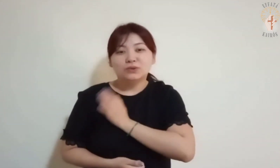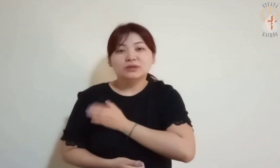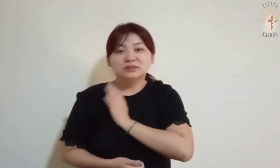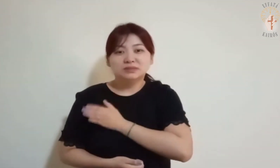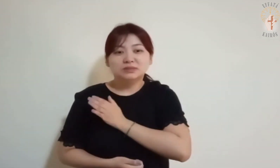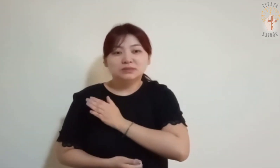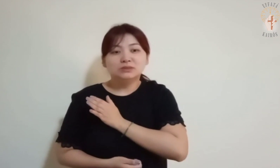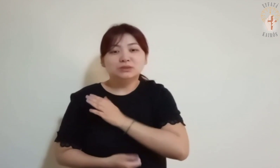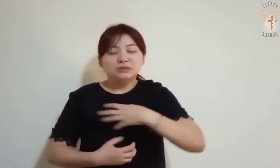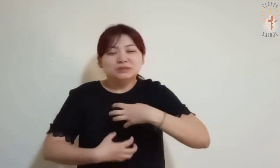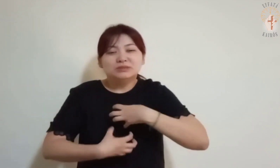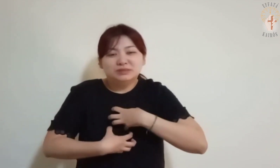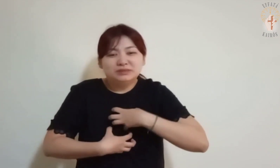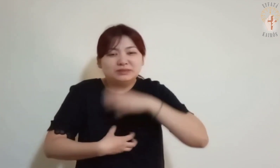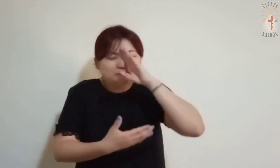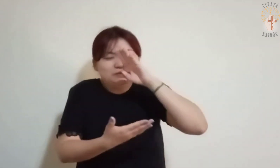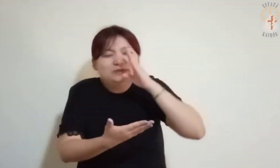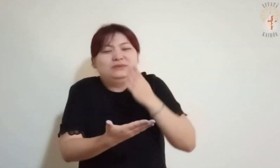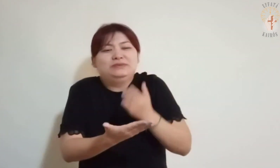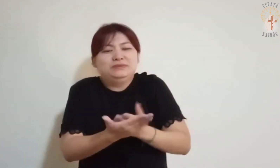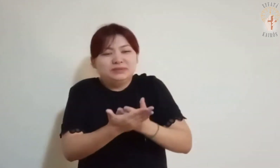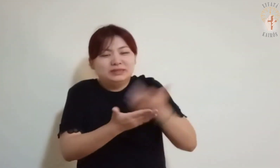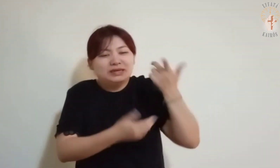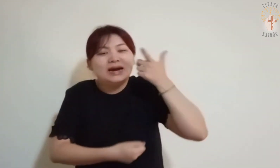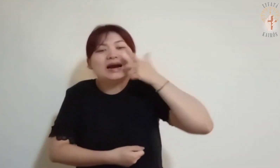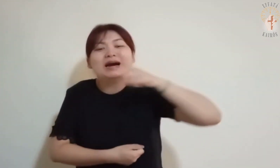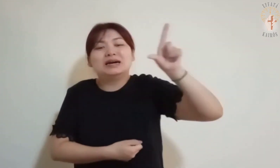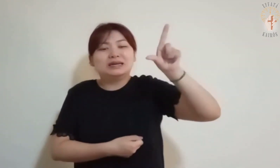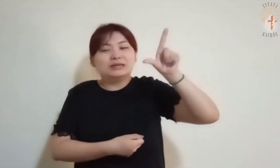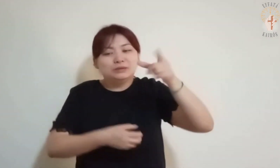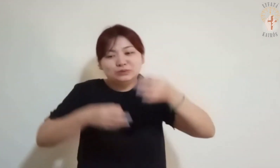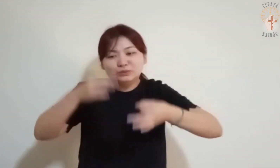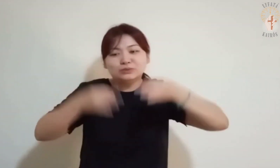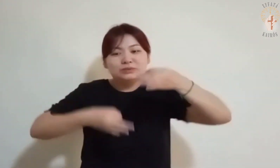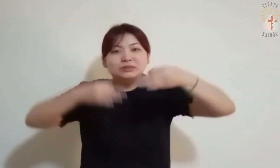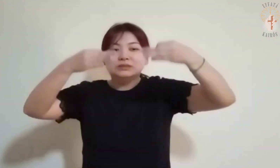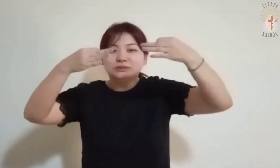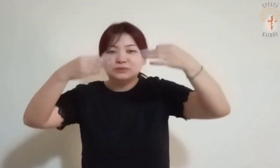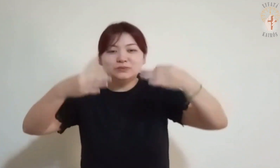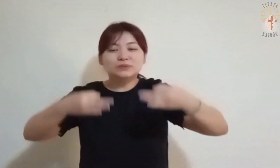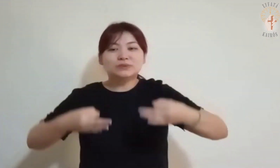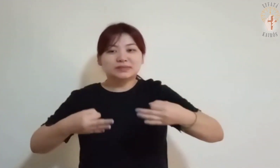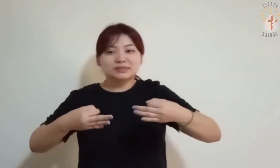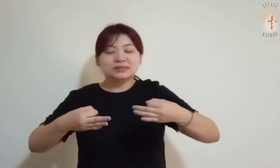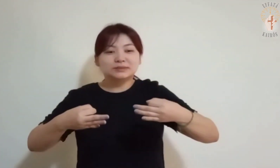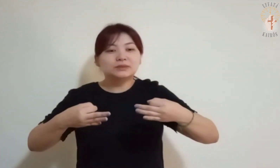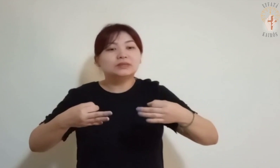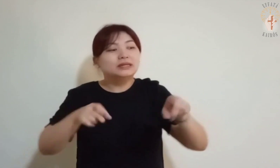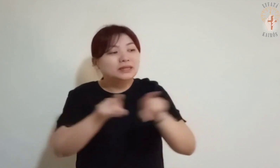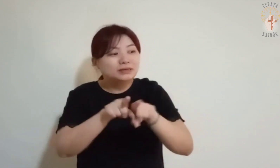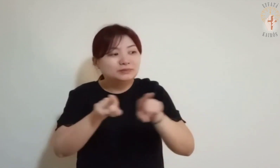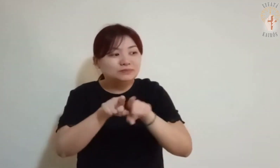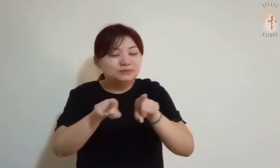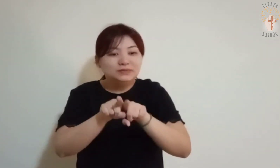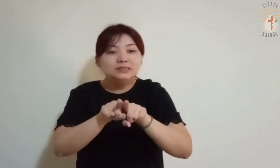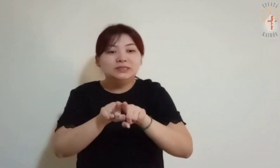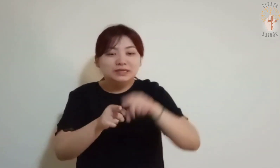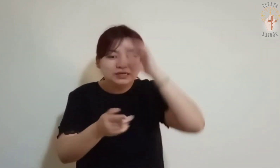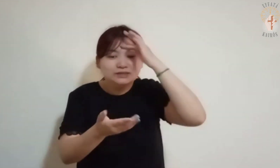É crendo no coração que se alcança a justiça E